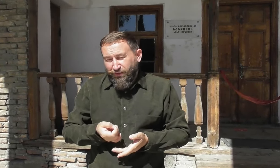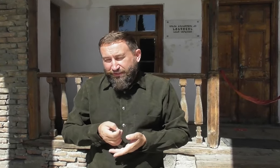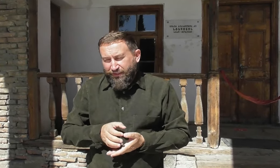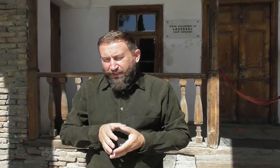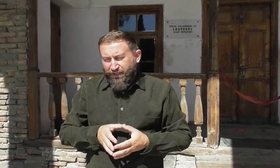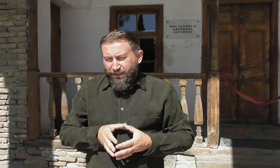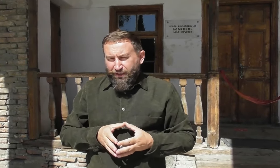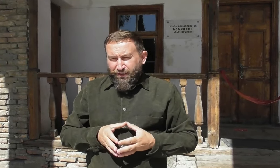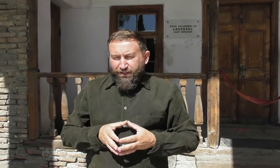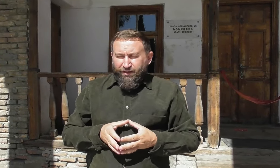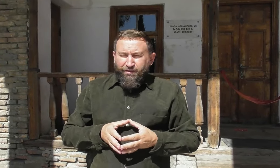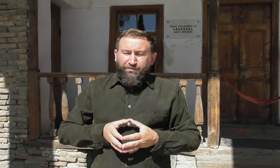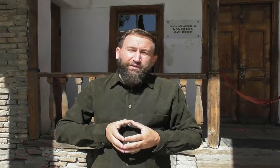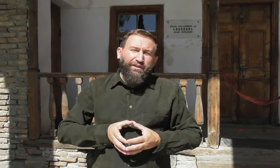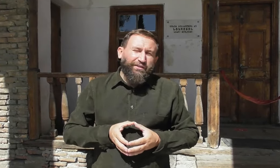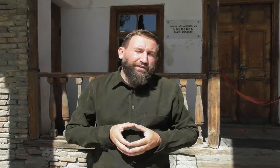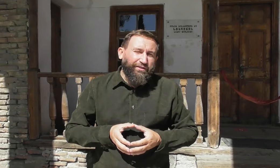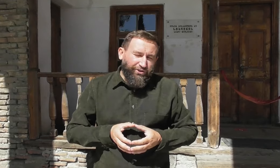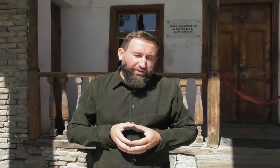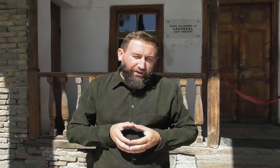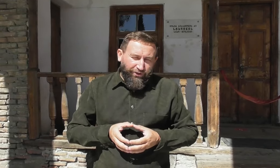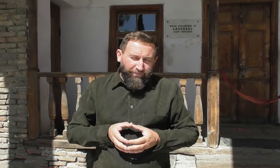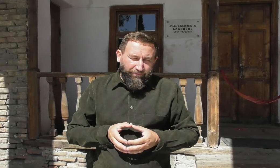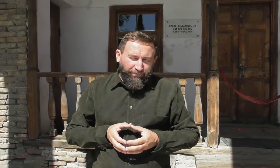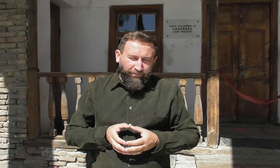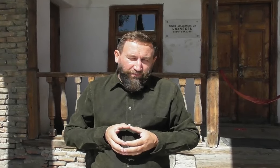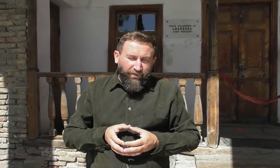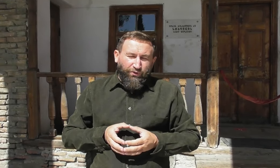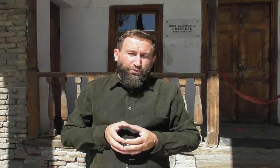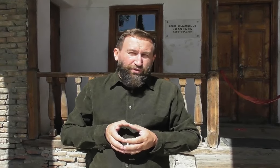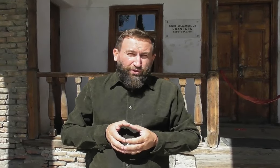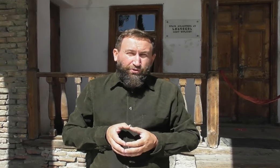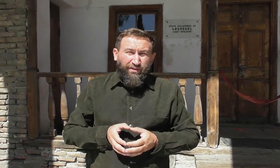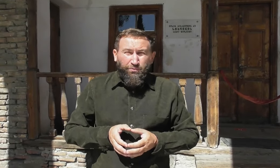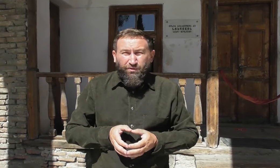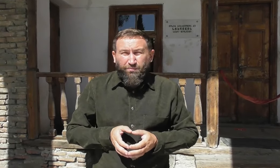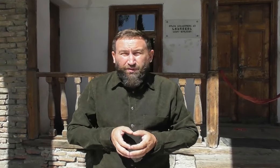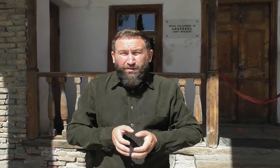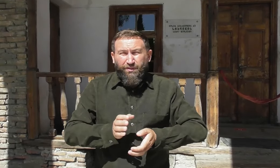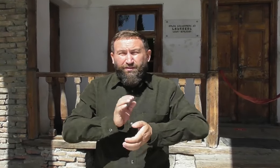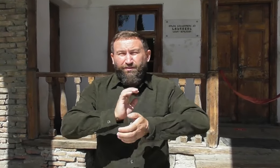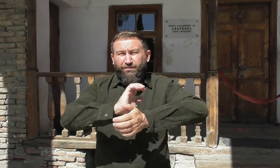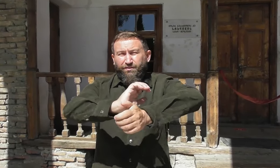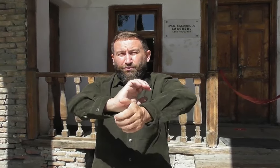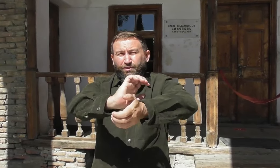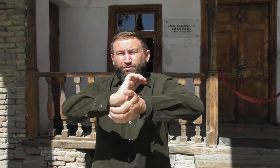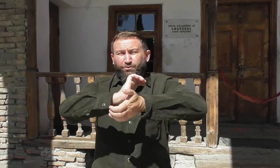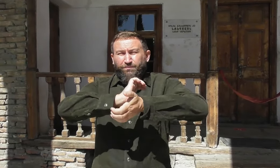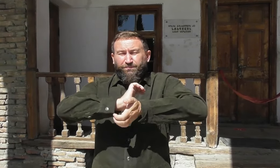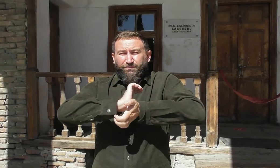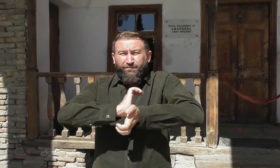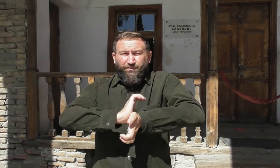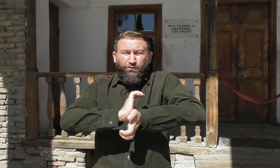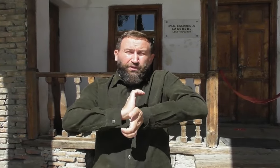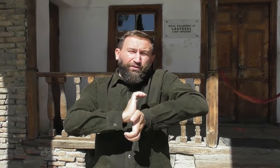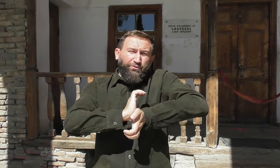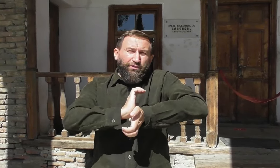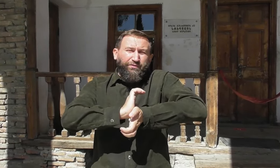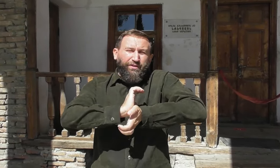торицей, и не всегда так, как ожидаешь. Но еще раз, способ гармонизировать ситуацию. Вот это условно